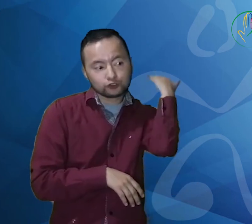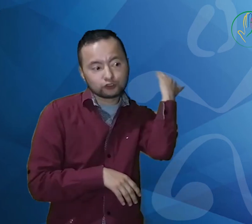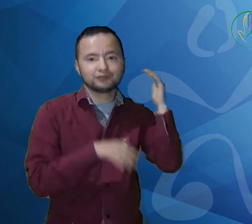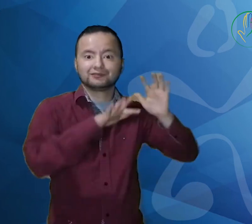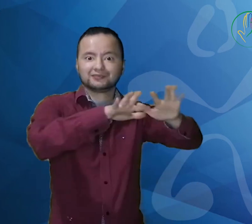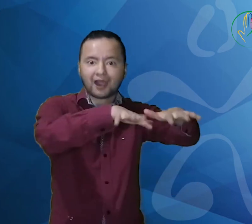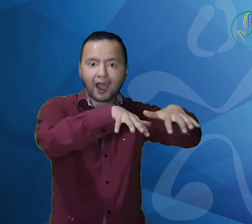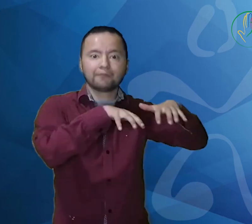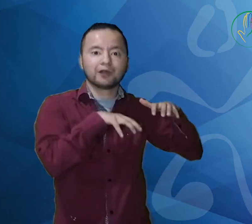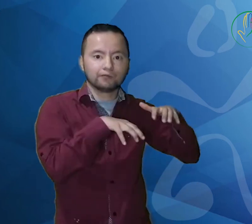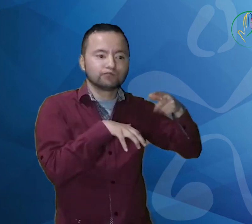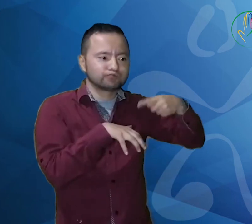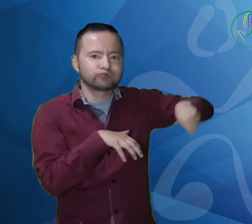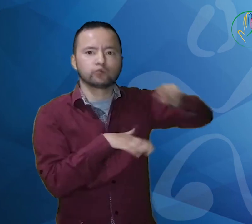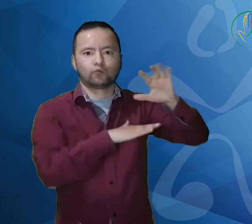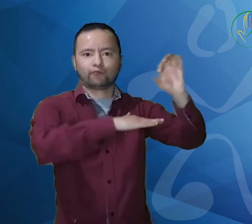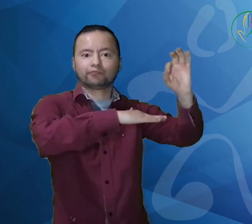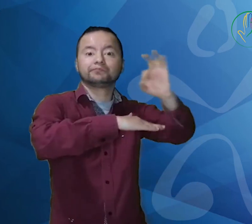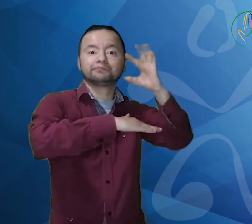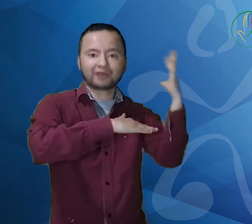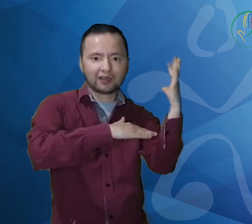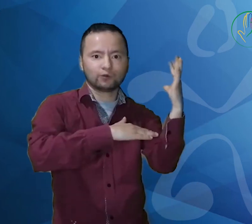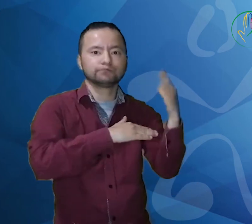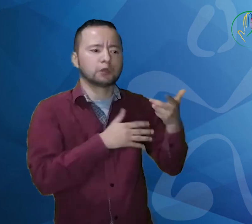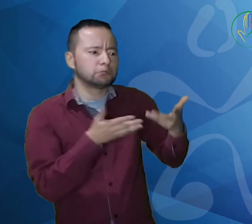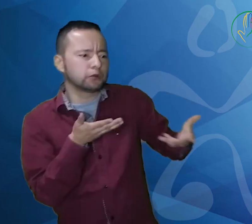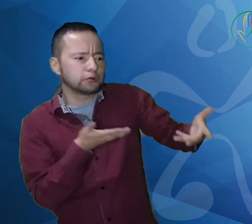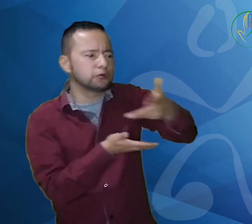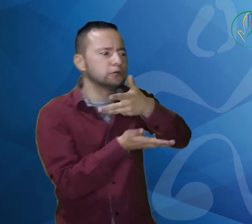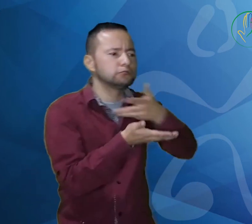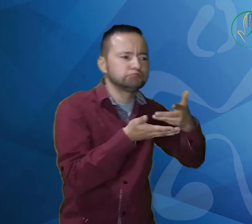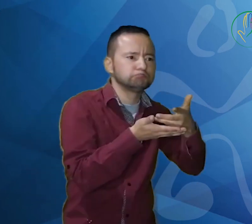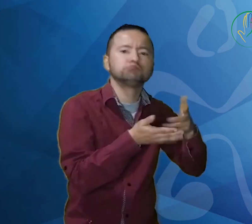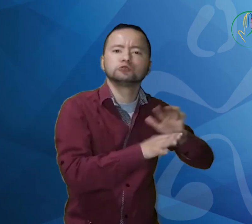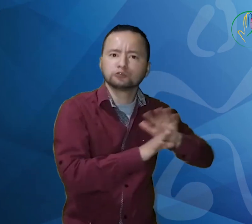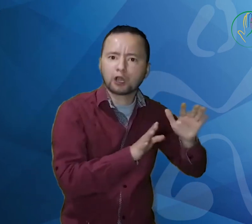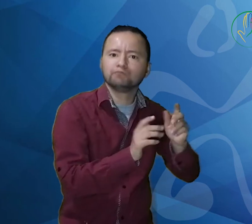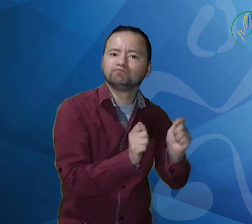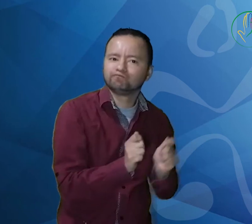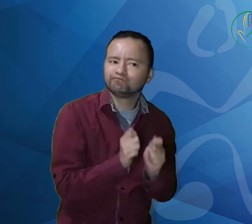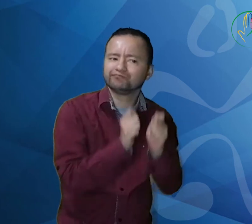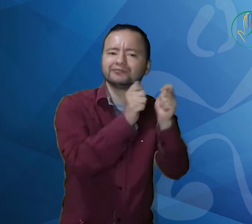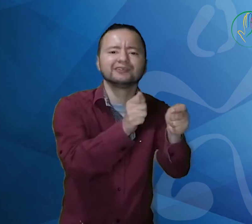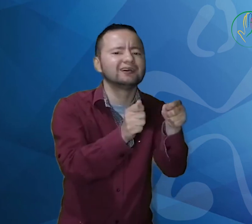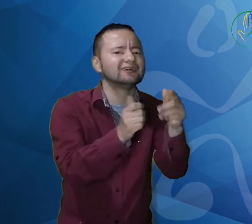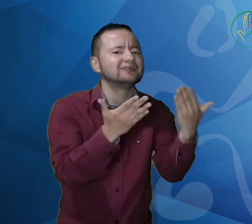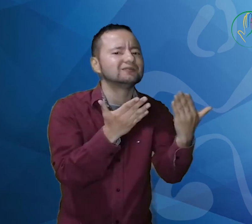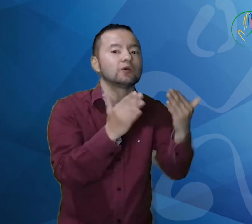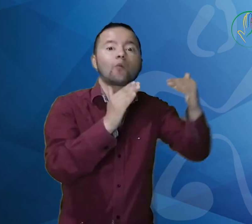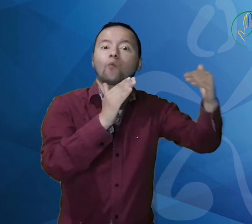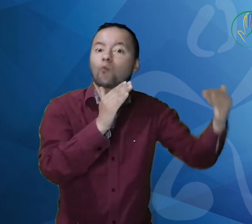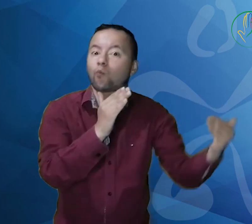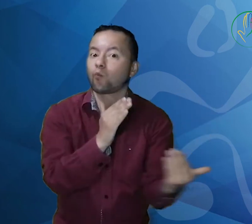En la pasada asamblea virtual se llegó a la elección de los nuevos miembros del Consejo de la Comisión.